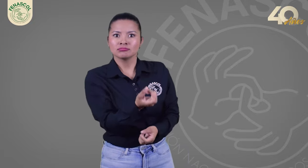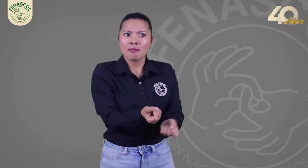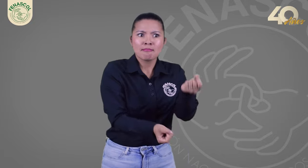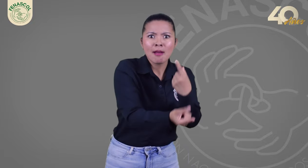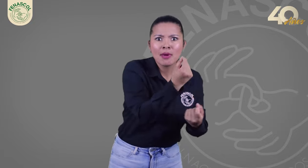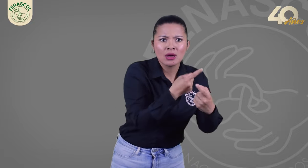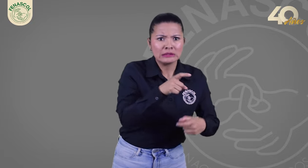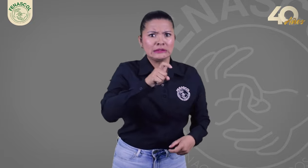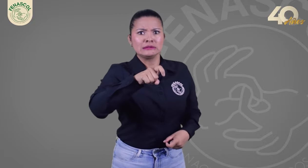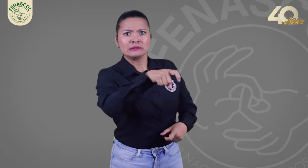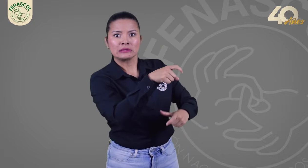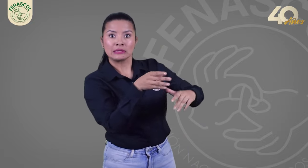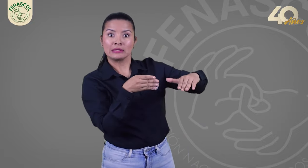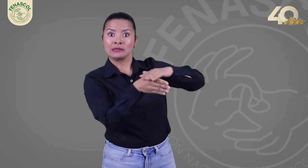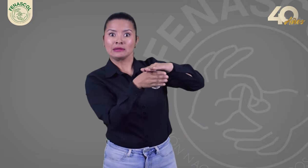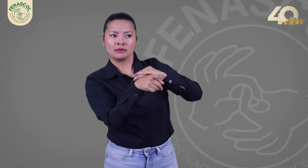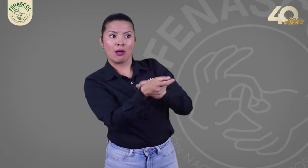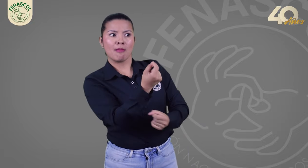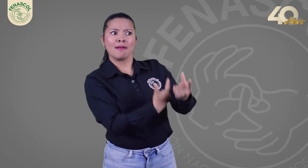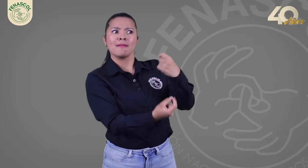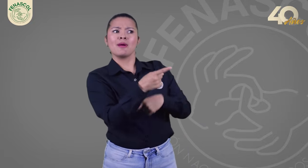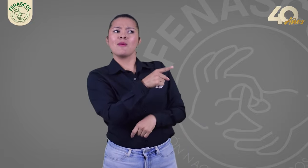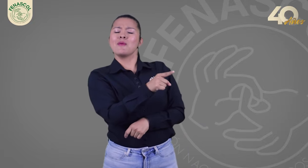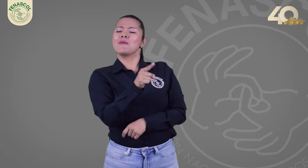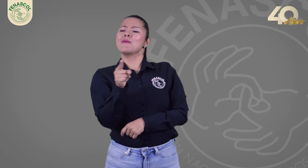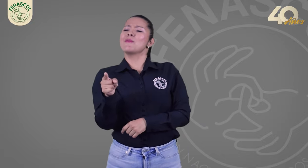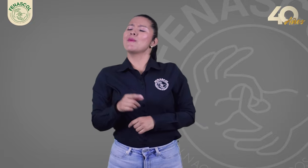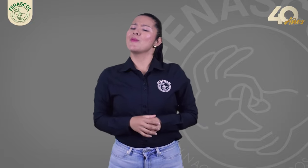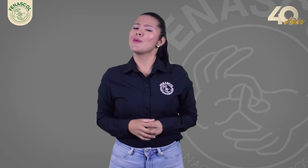misma o sobre temas relacionados a accesibilidad